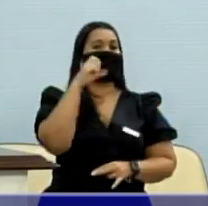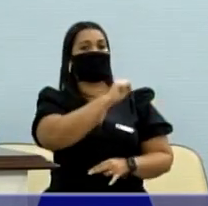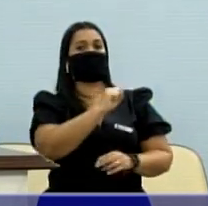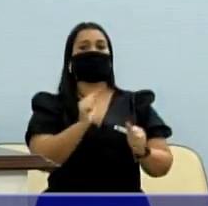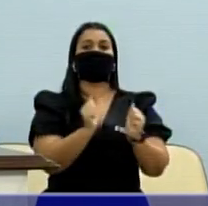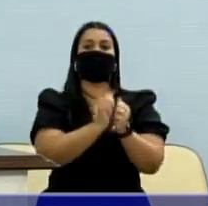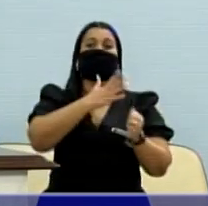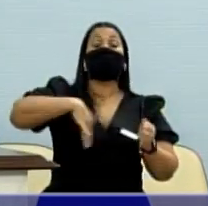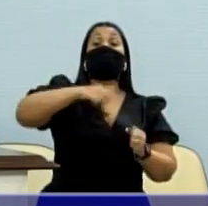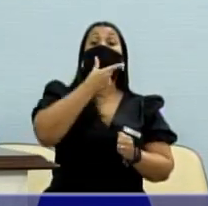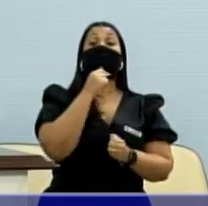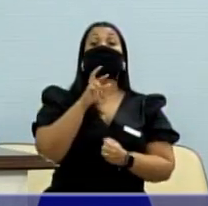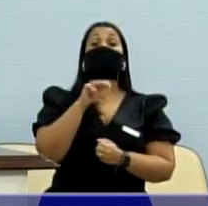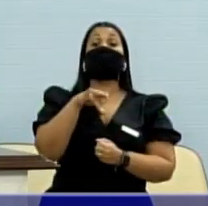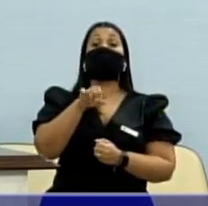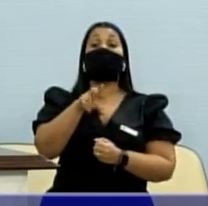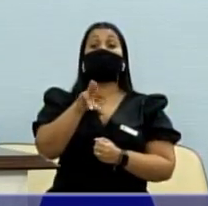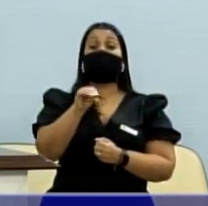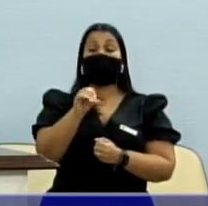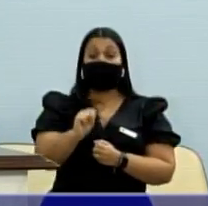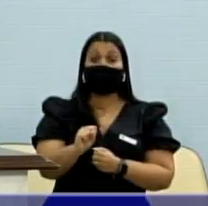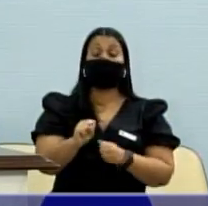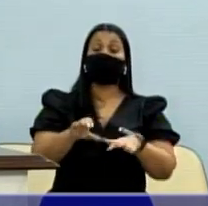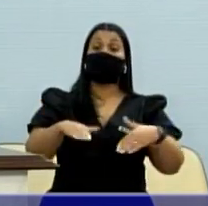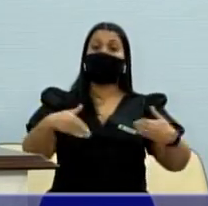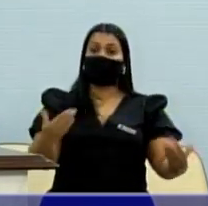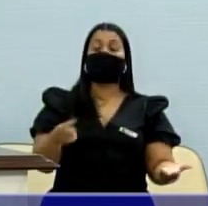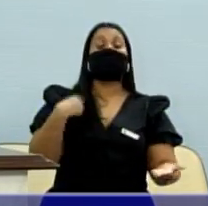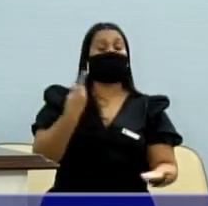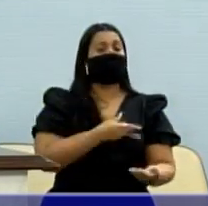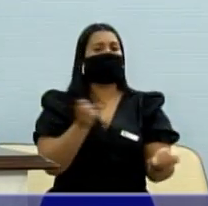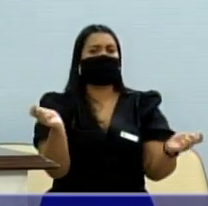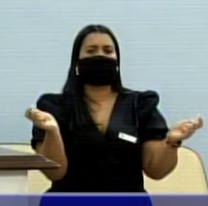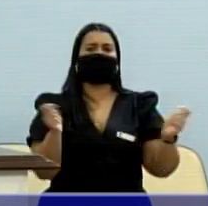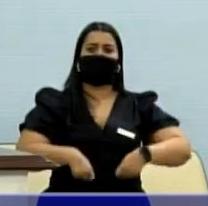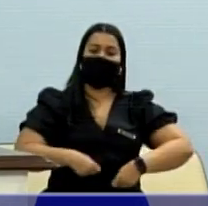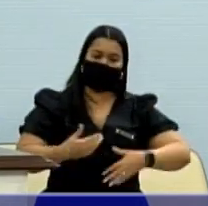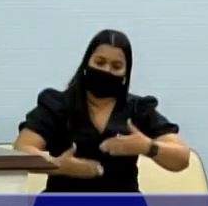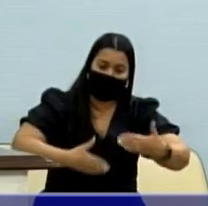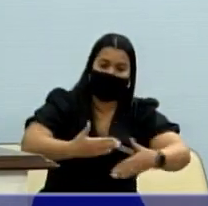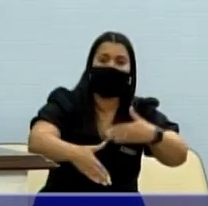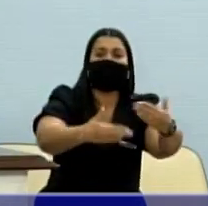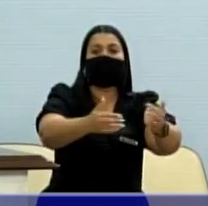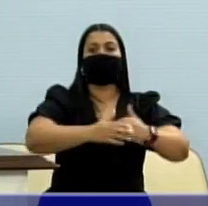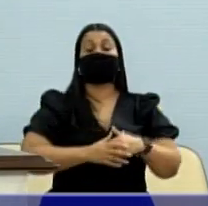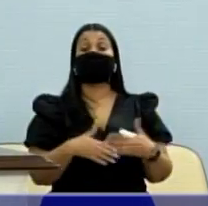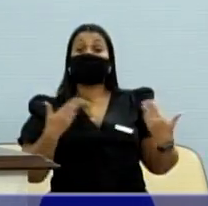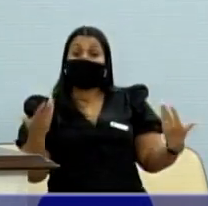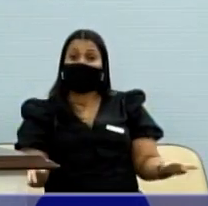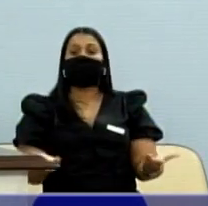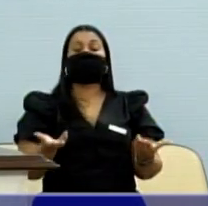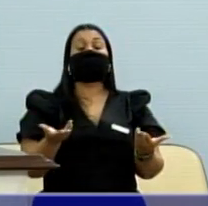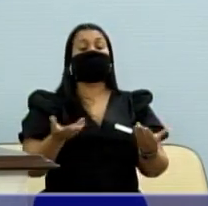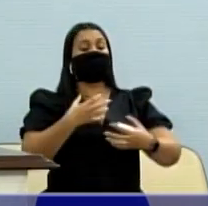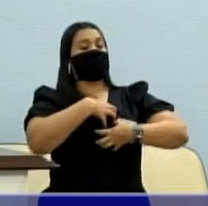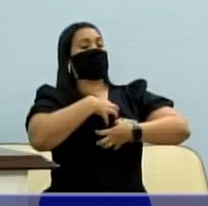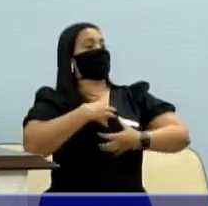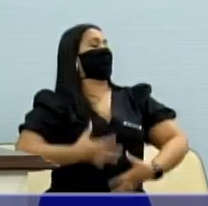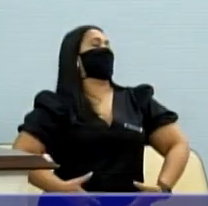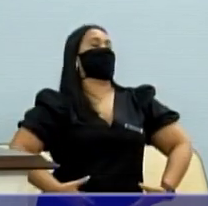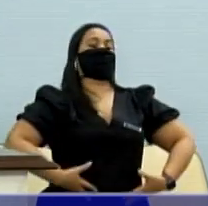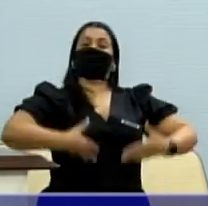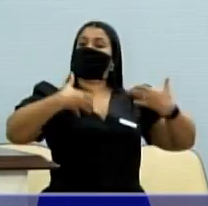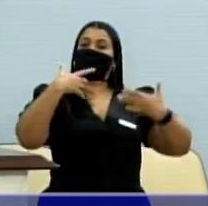candidatura de Guilherme Boulos e é assim que nós vamos trilhar. Então, muito me honra essa